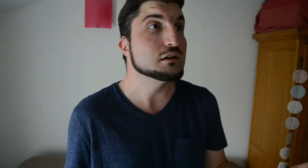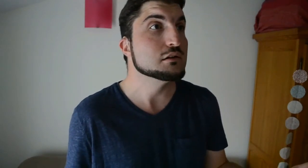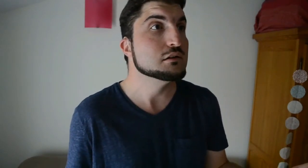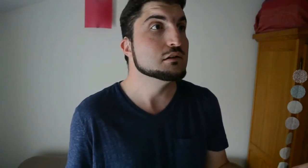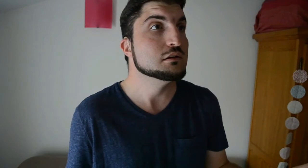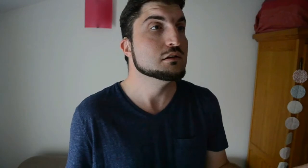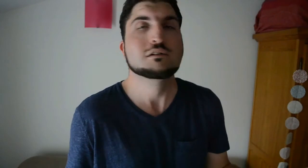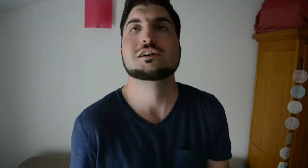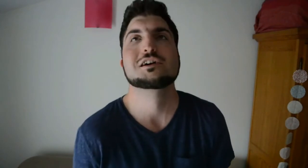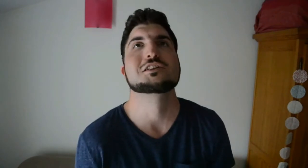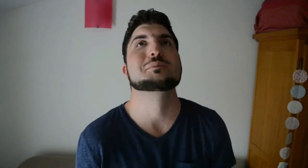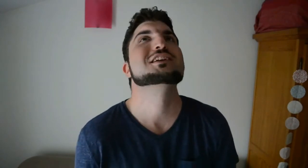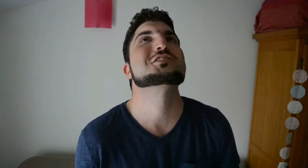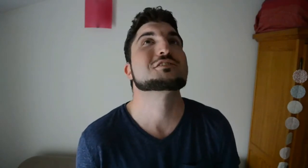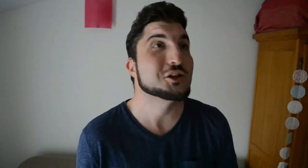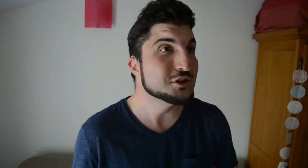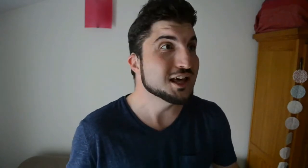? Non mais sans déconner.